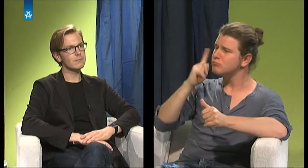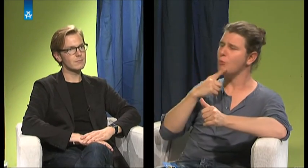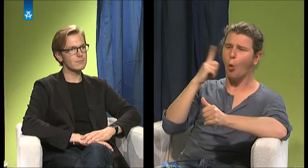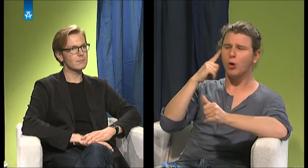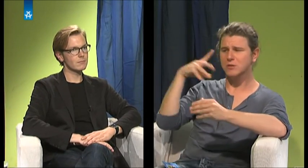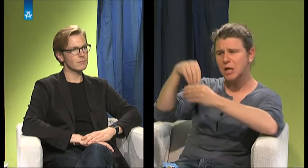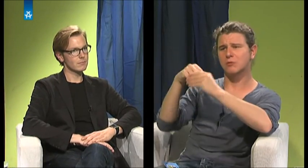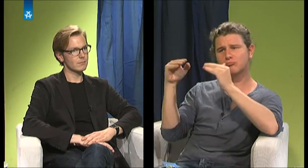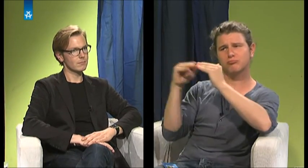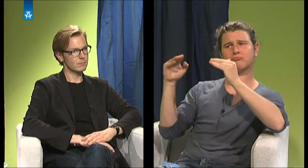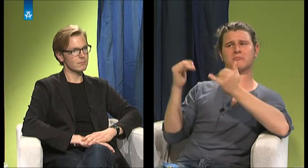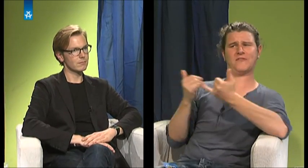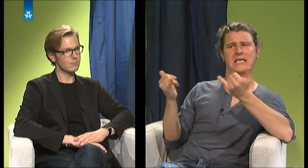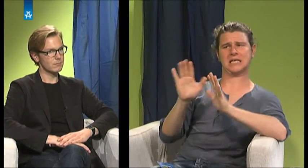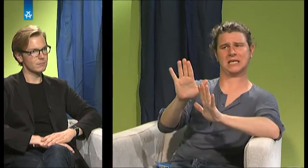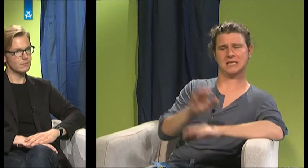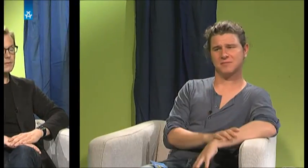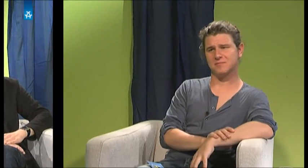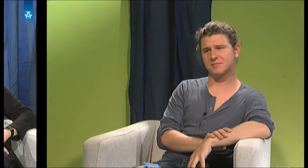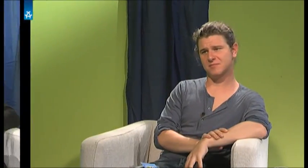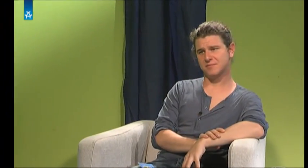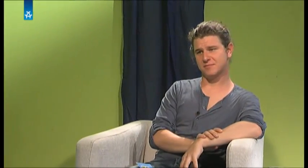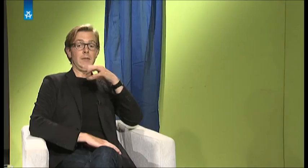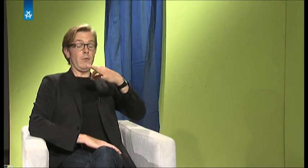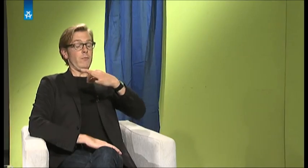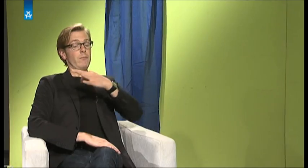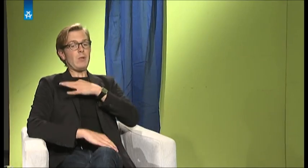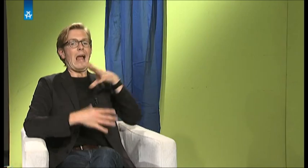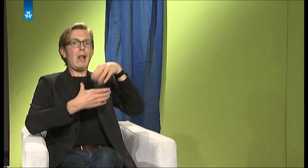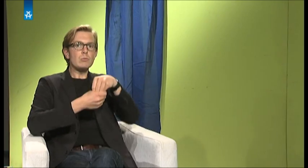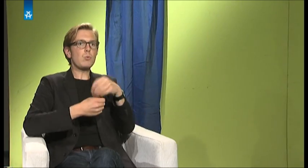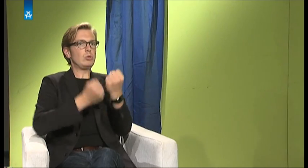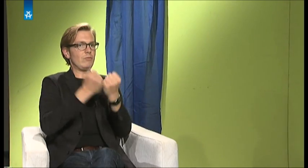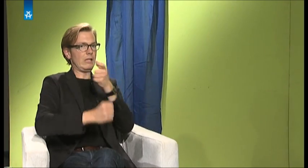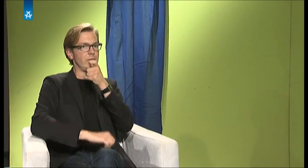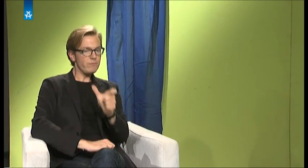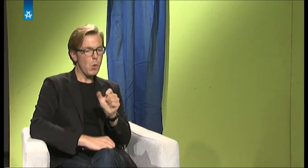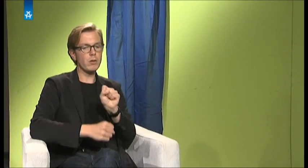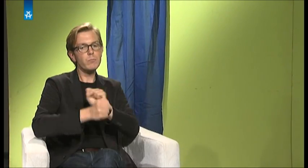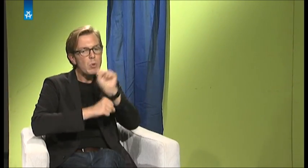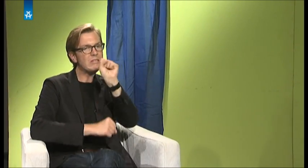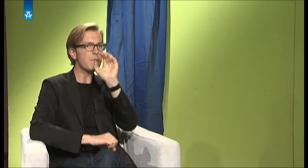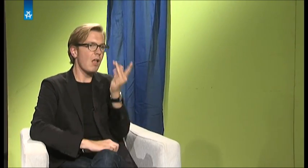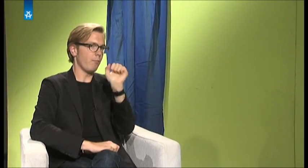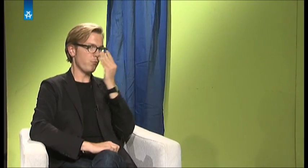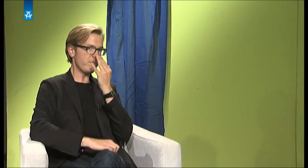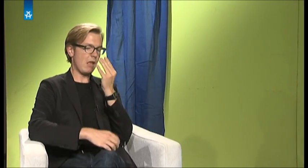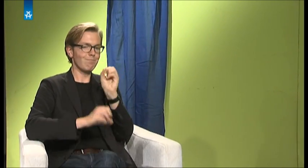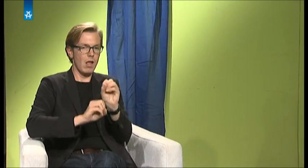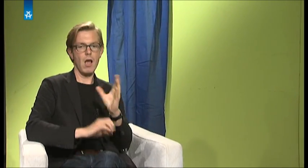Gleichberechtigung gegenüber hörenden Menschen gibt? Ich finde Inklusion dahingehend schwierig, dass es ein breites Spektrum ist.